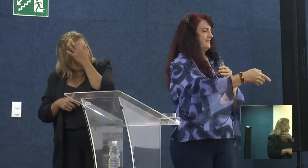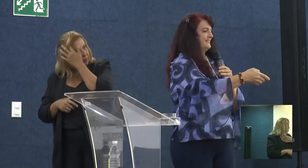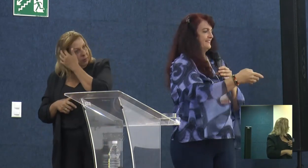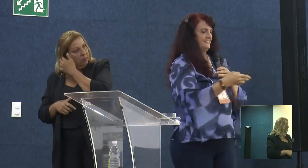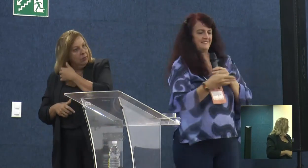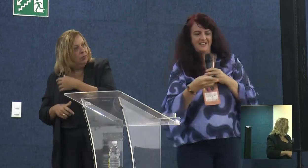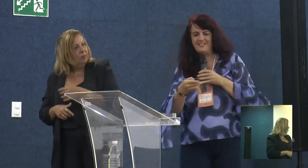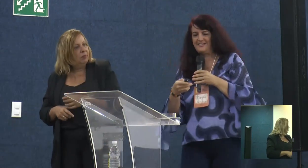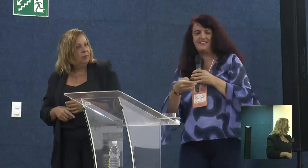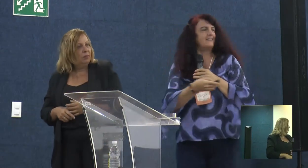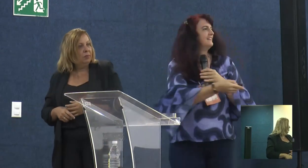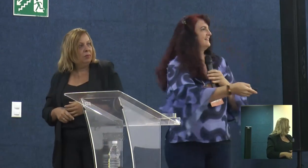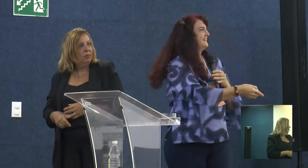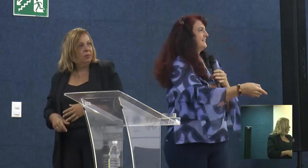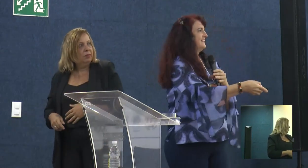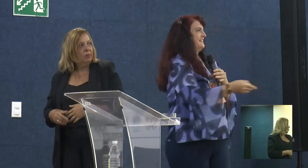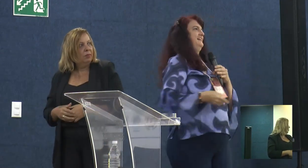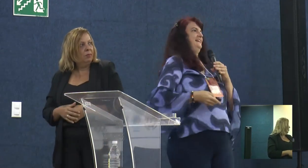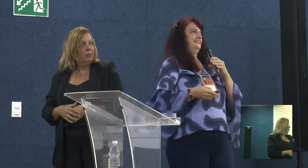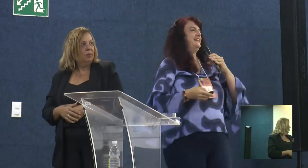Não. É esse aqui.